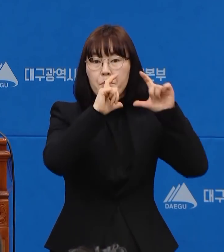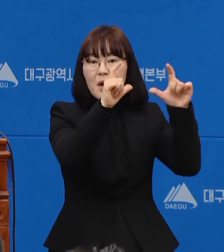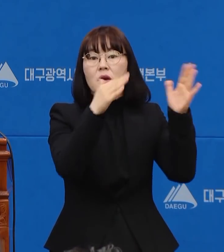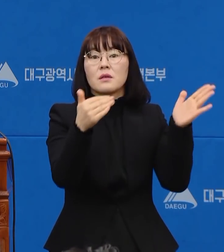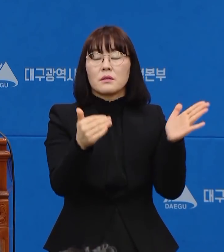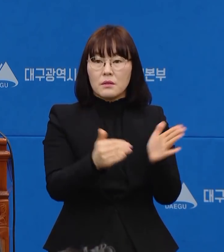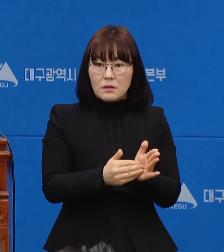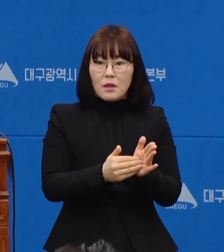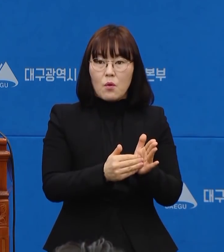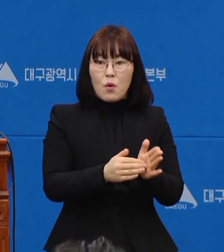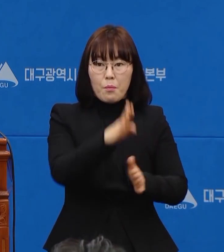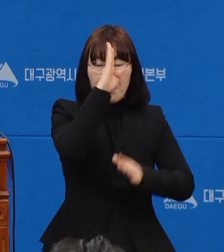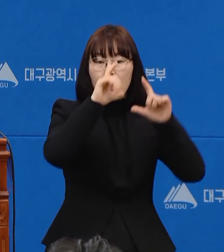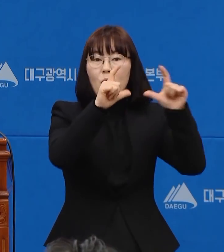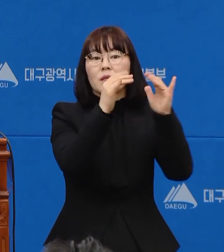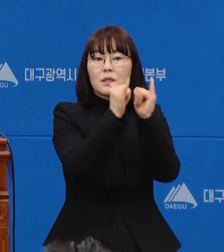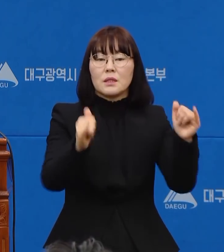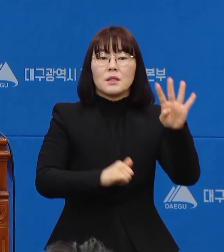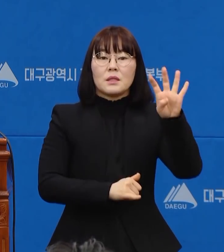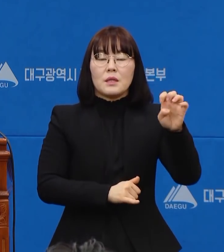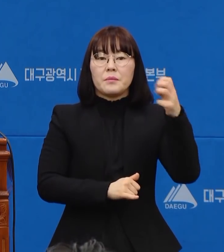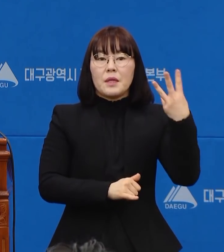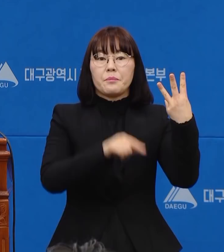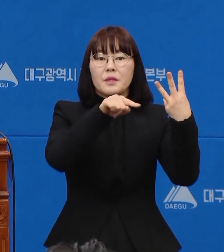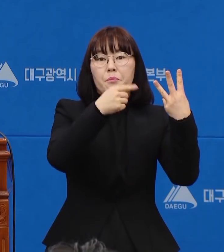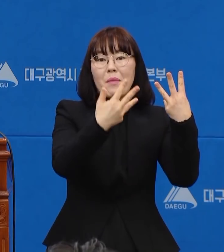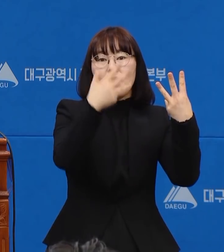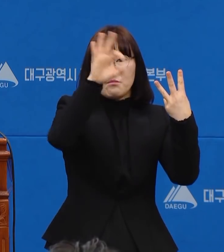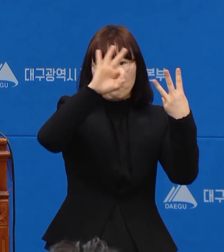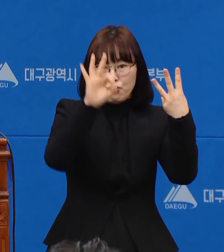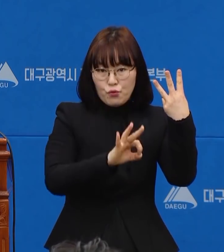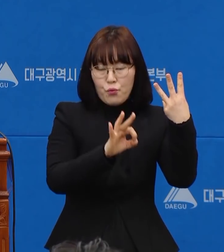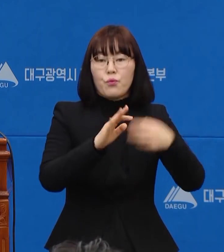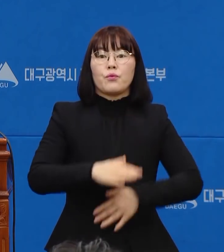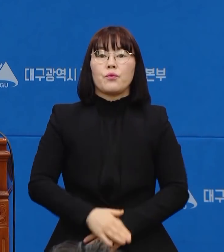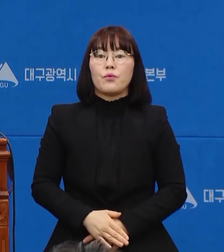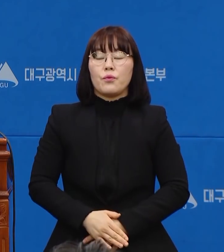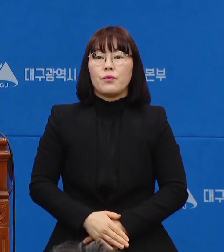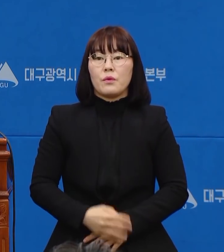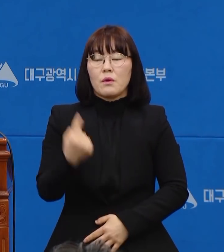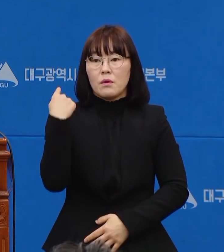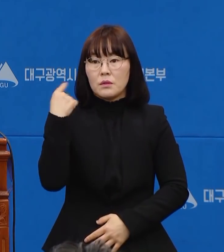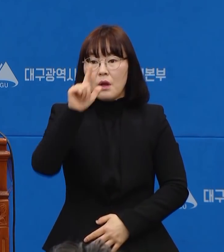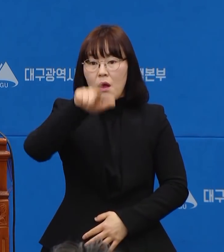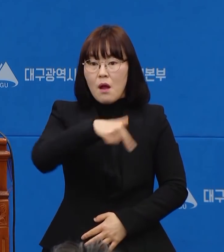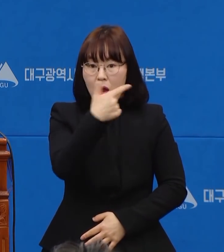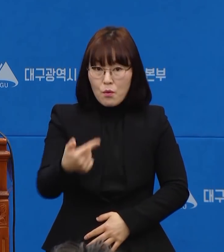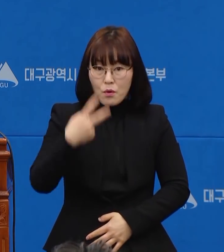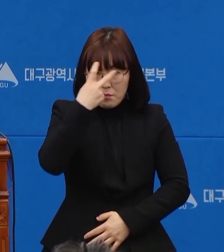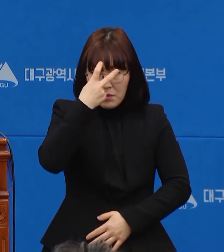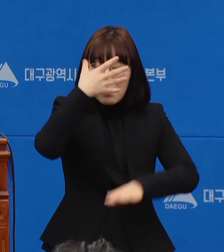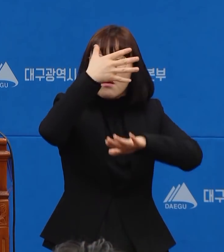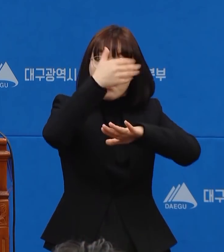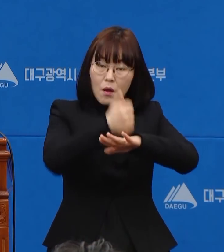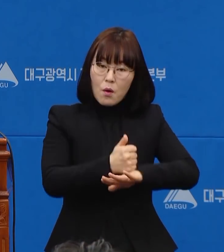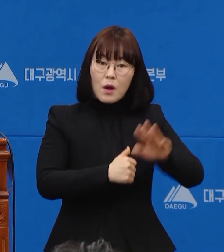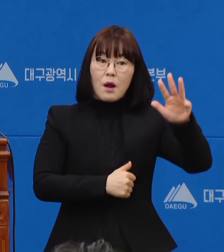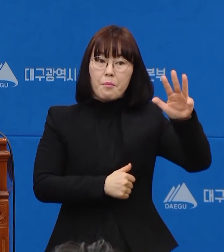양성률은 43.8%로 나타났습니다. 어제 하루 진단검사 결과가 나온